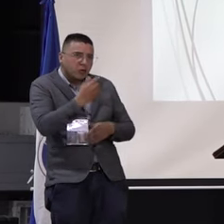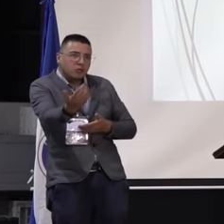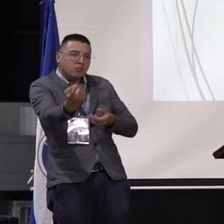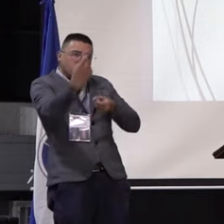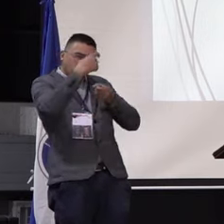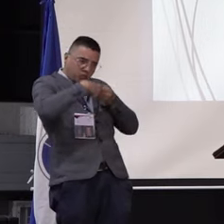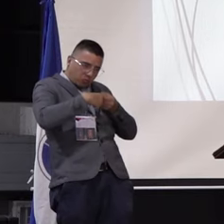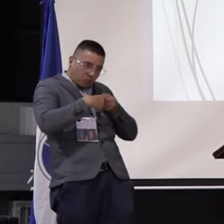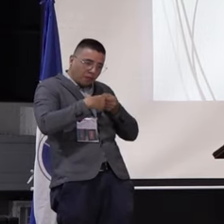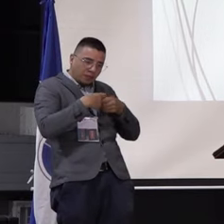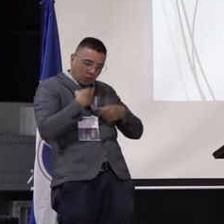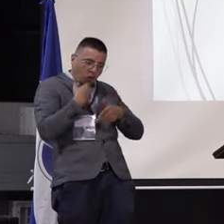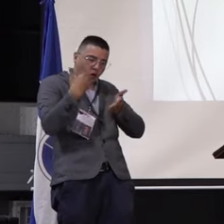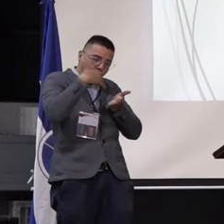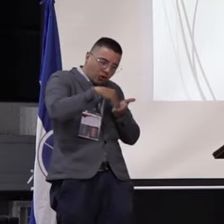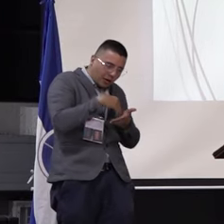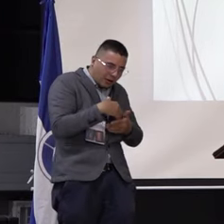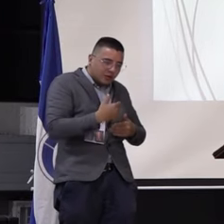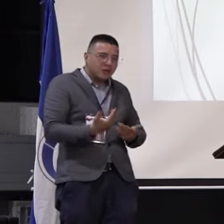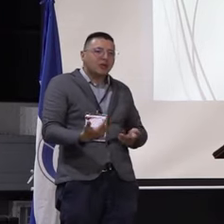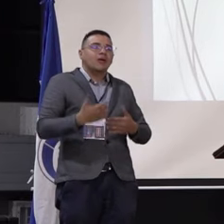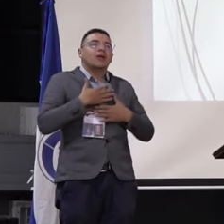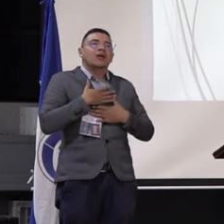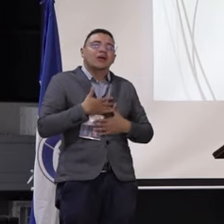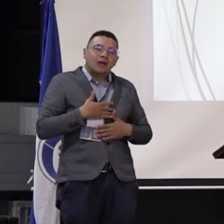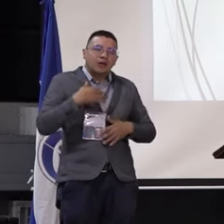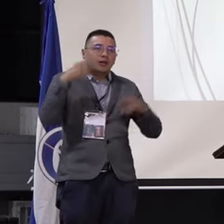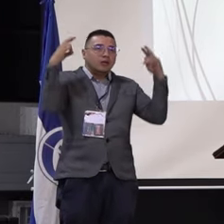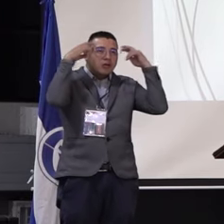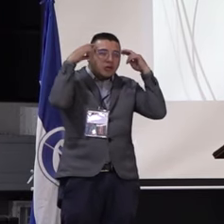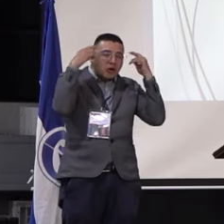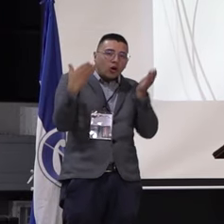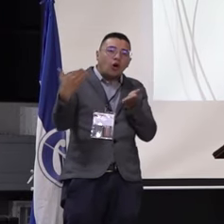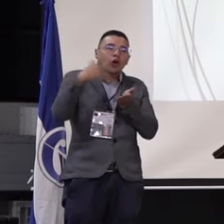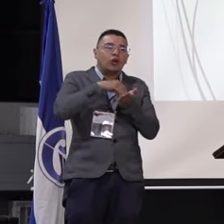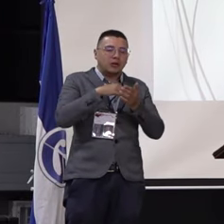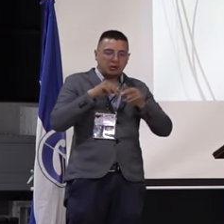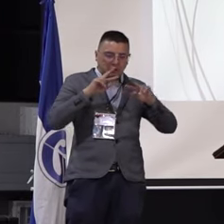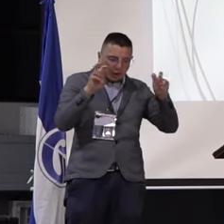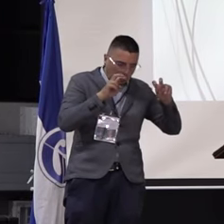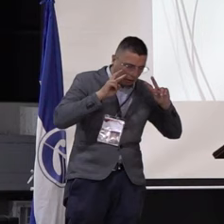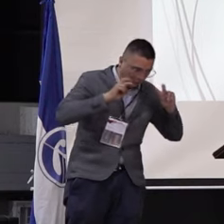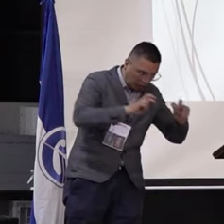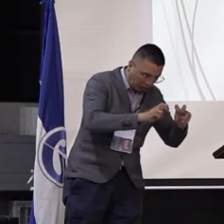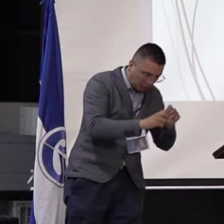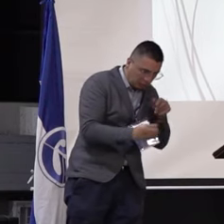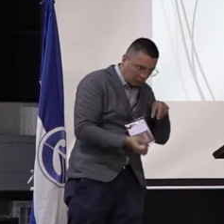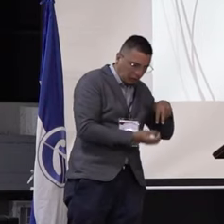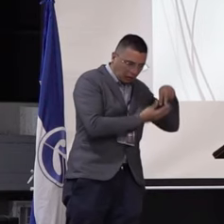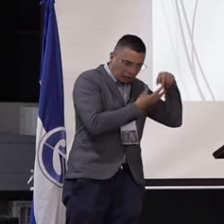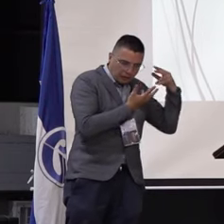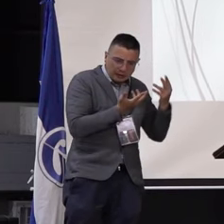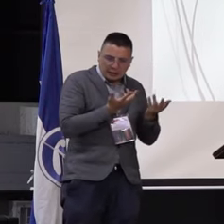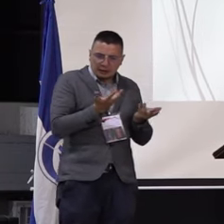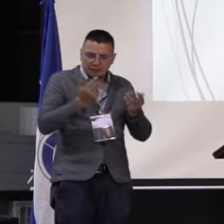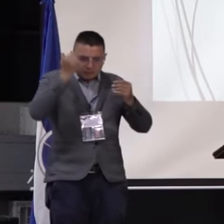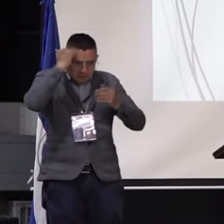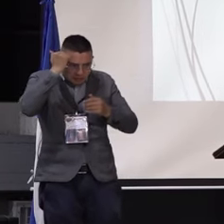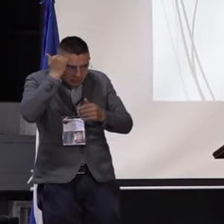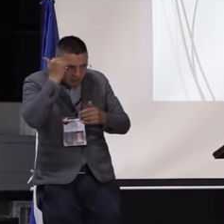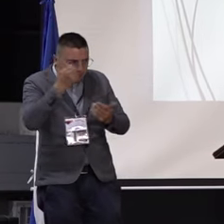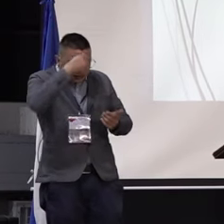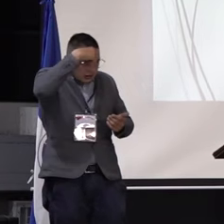de vincularse como egresados y renovar ese conocimiento desde la investigación pedagógica de lo didáctico que hay en la